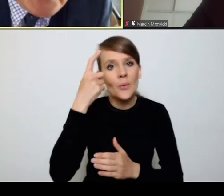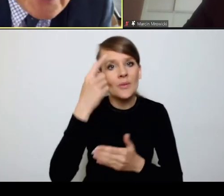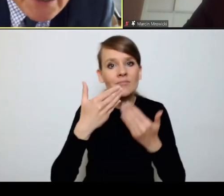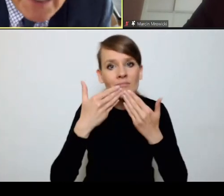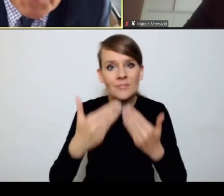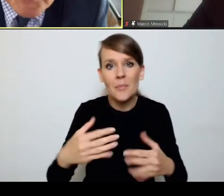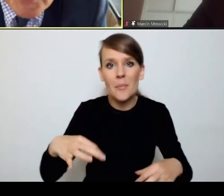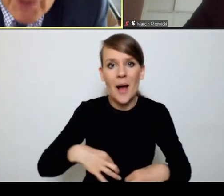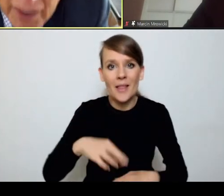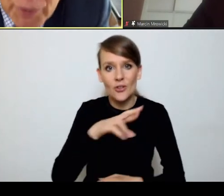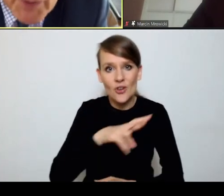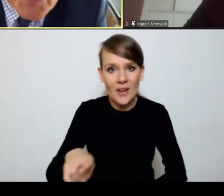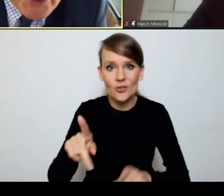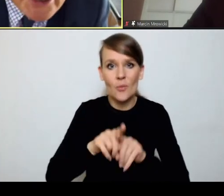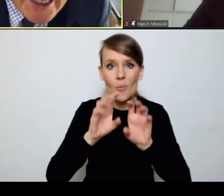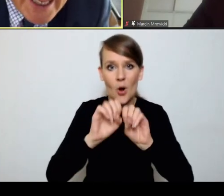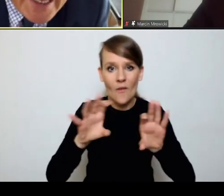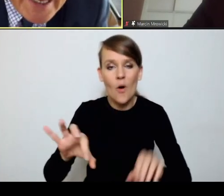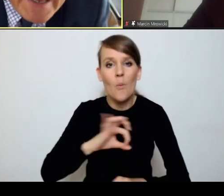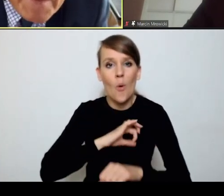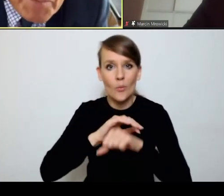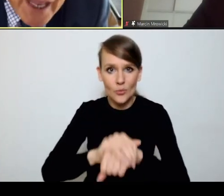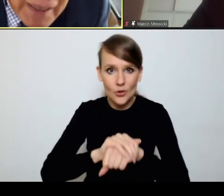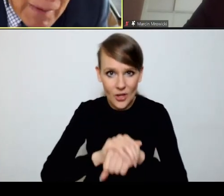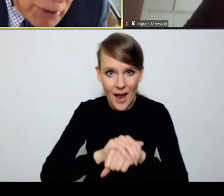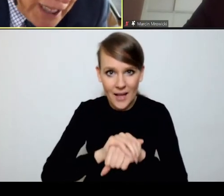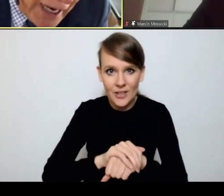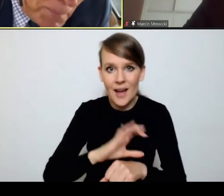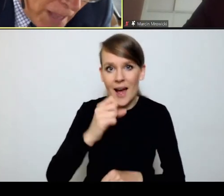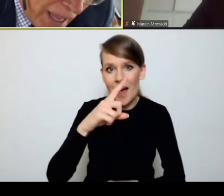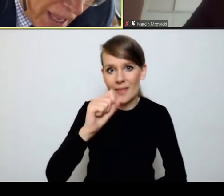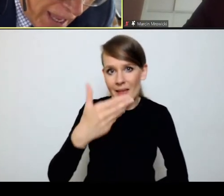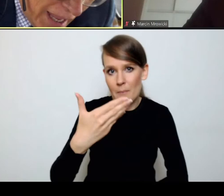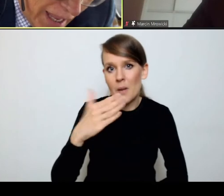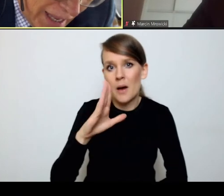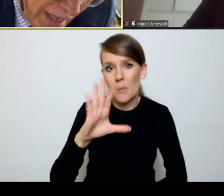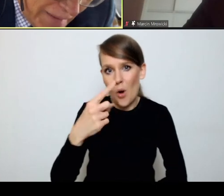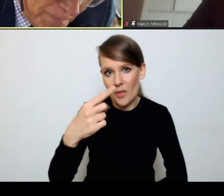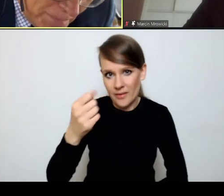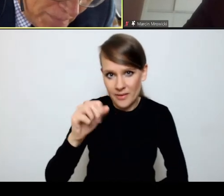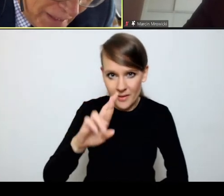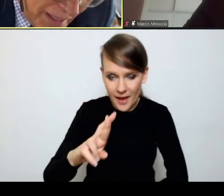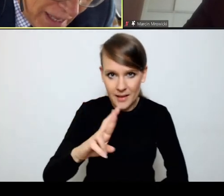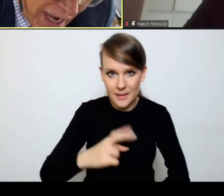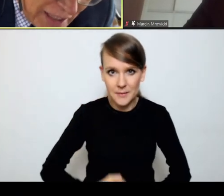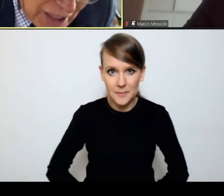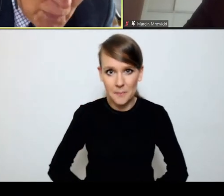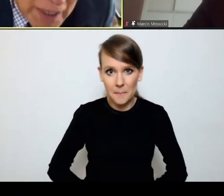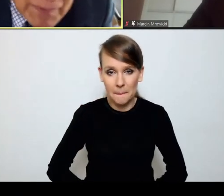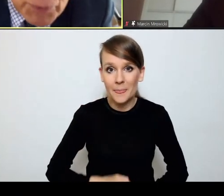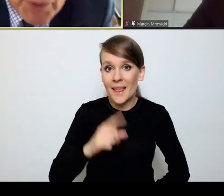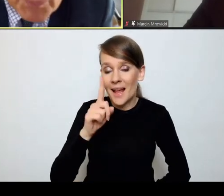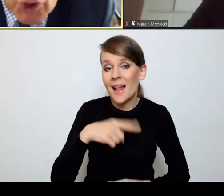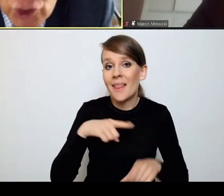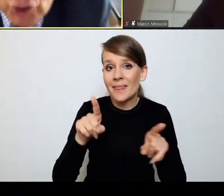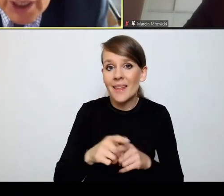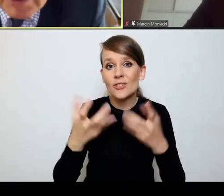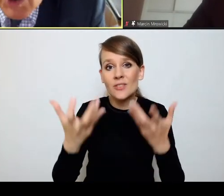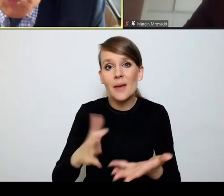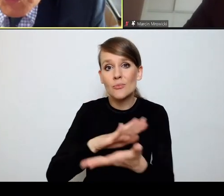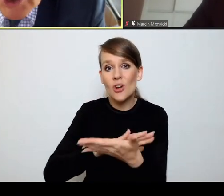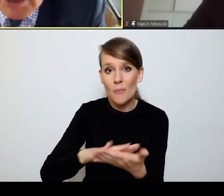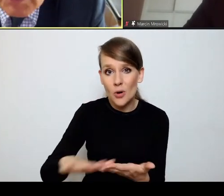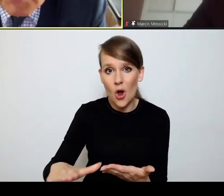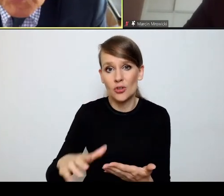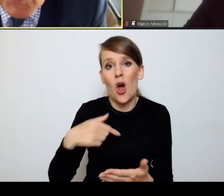ręce pana zecznika i profesora i mojego przyjaciela Adama Bodnara, ale też chciałbym Państwa przeprościć od